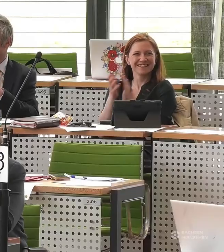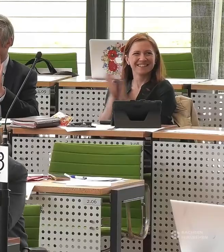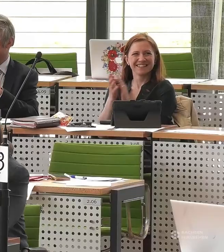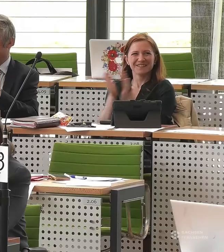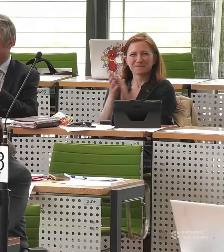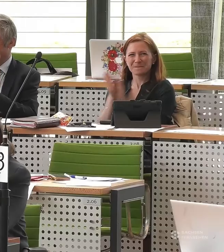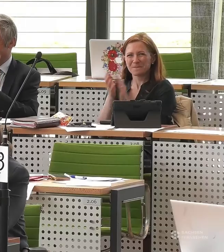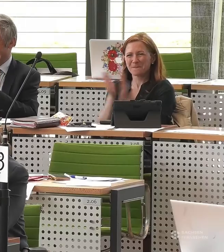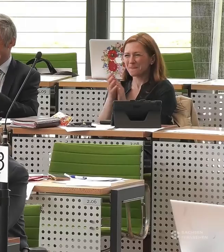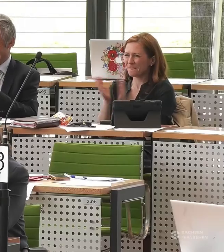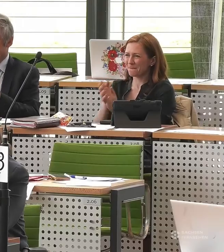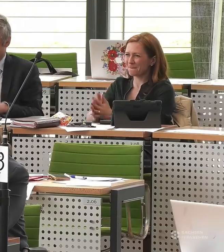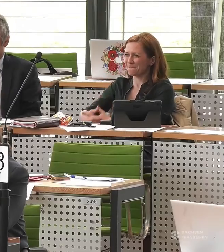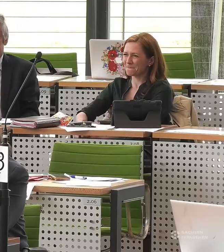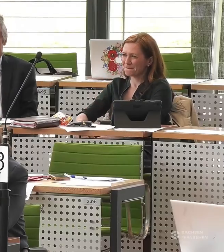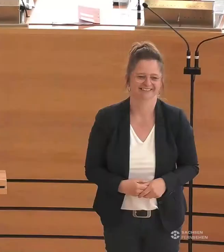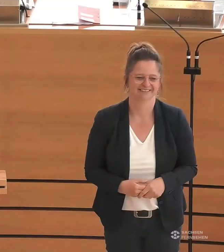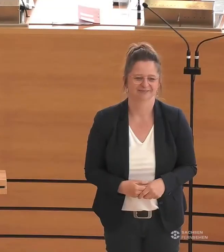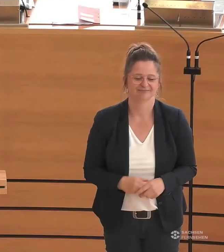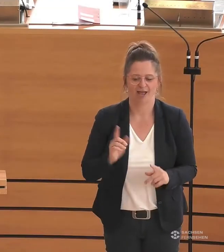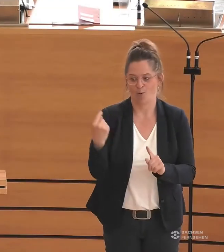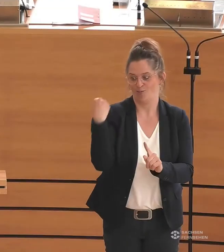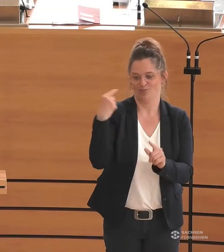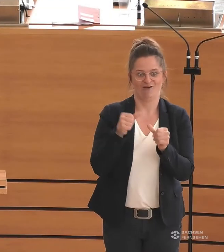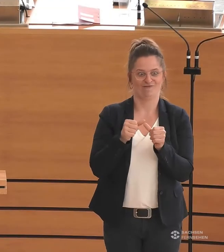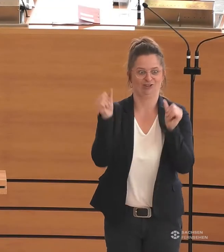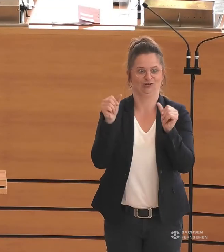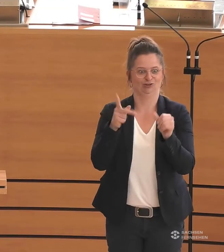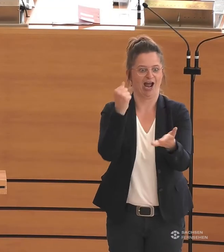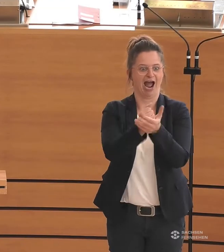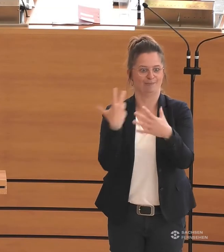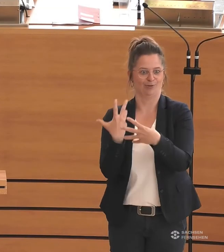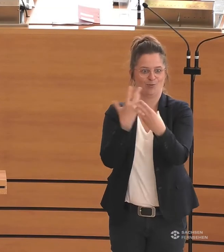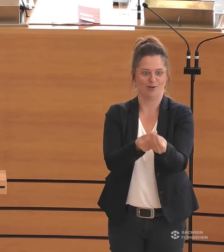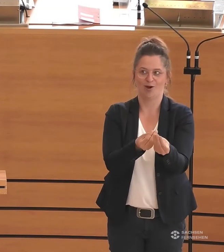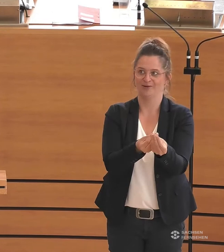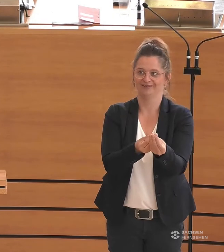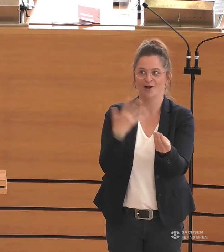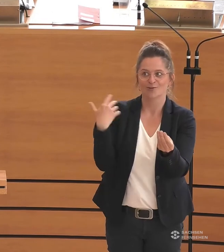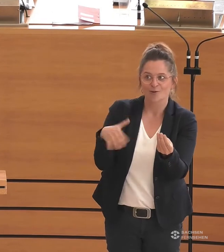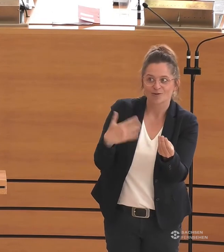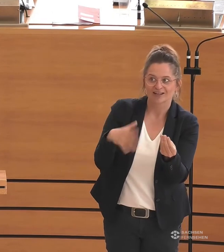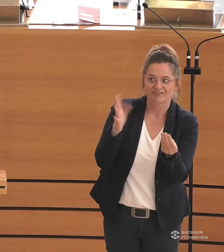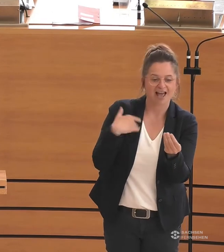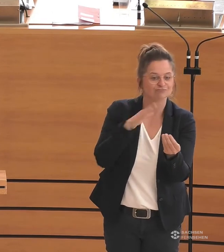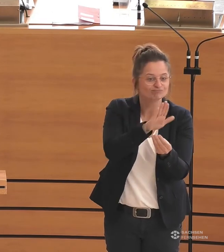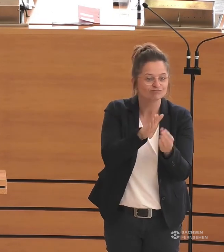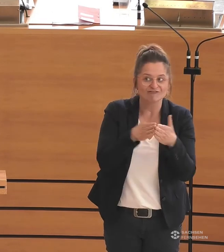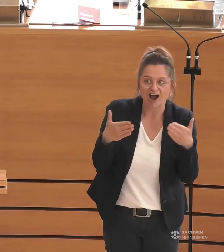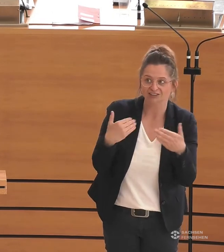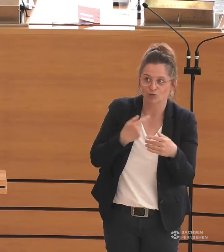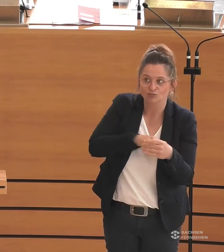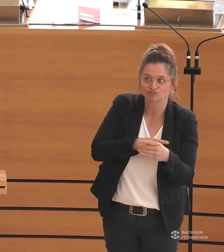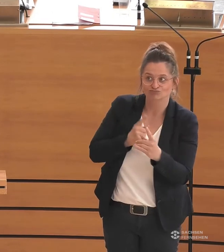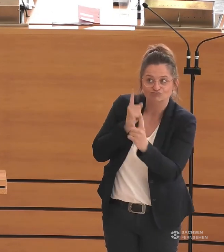Ich wünsche mir, dass er da ist. Er ist ja noch relativ neu im Amt. Wer noch nicht die Gelegenheit hatte, von seiner Fraktion mit ihm ins